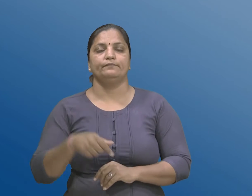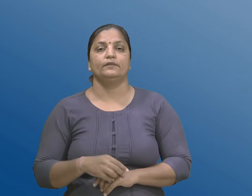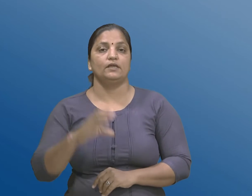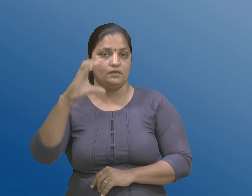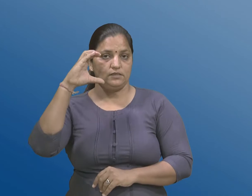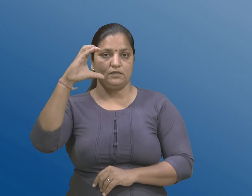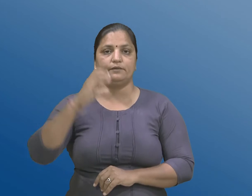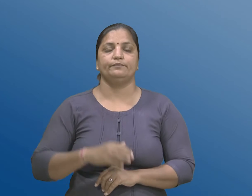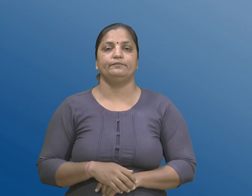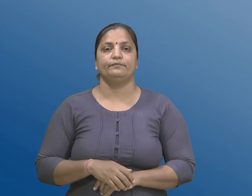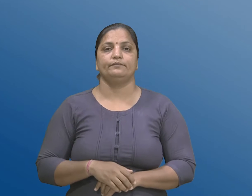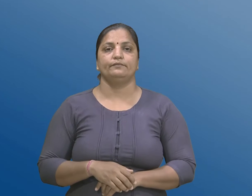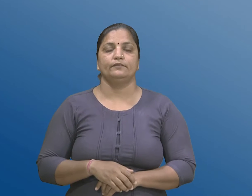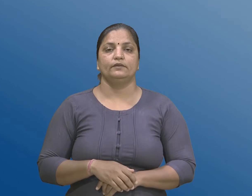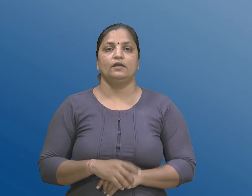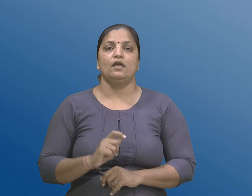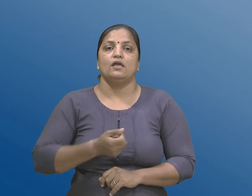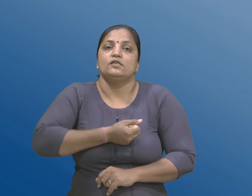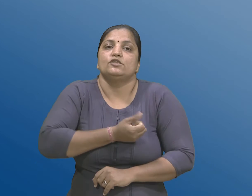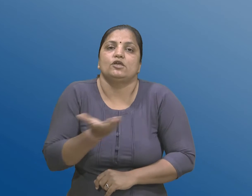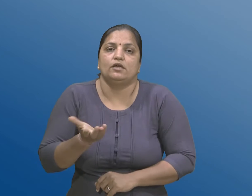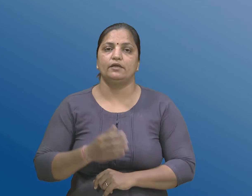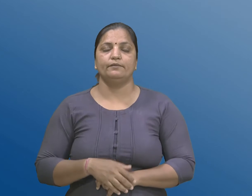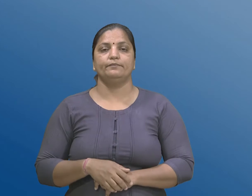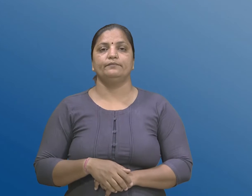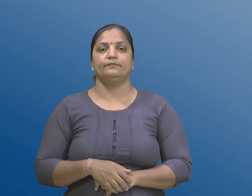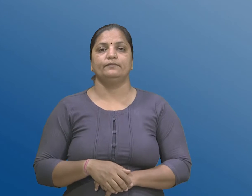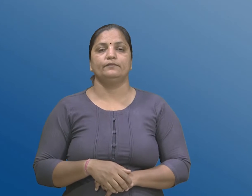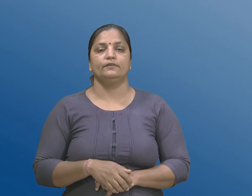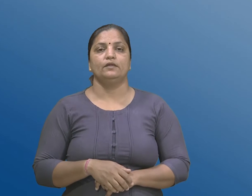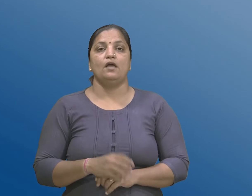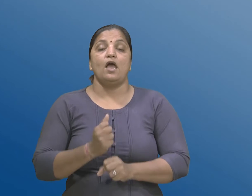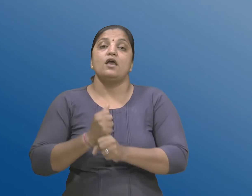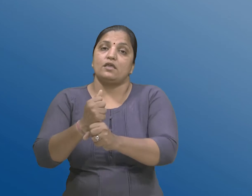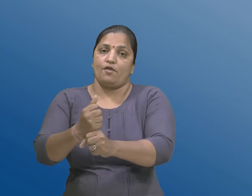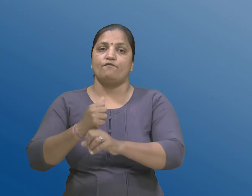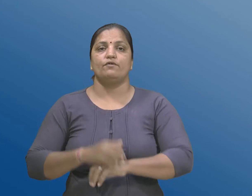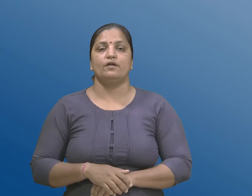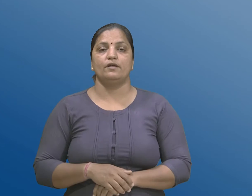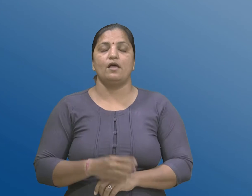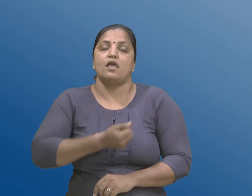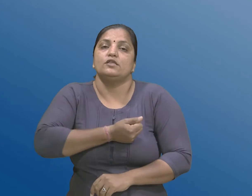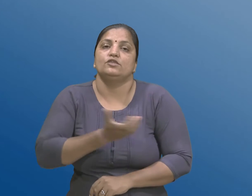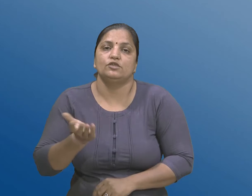C. अनुदान, भेट स्वगादो, दान, सक्खावत,